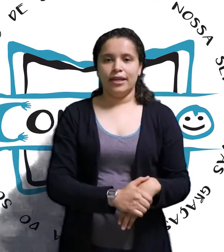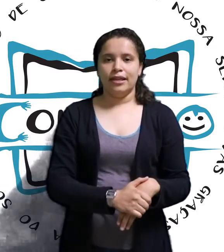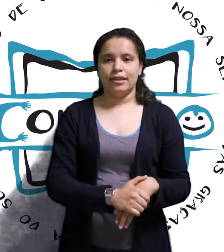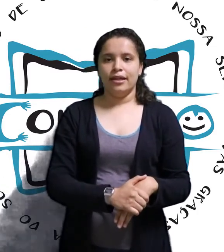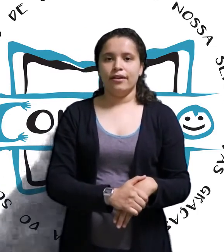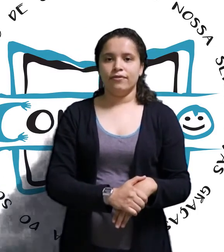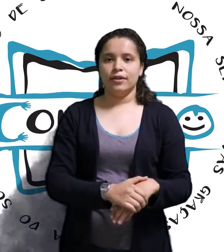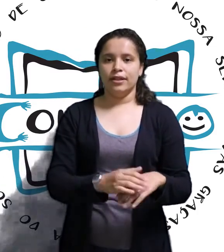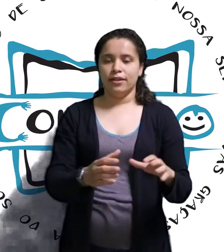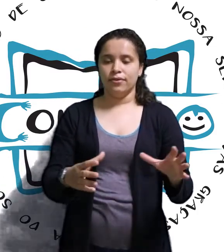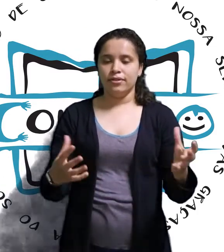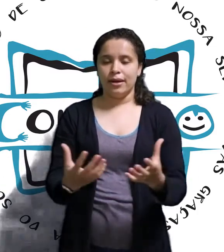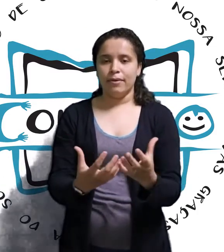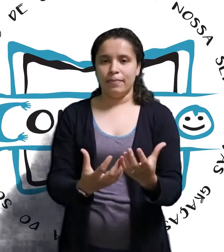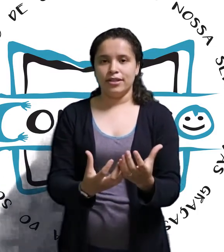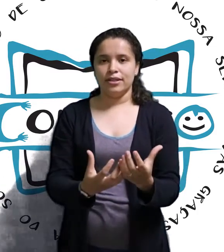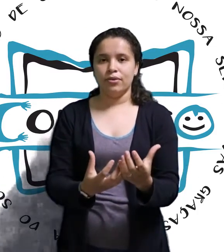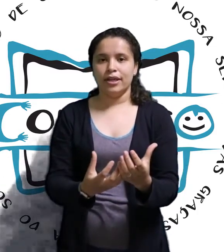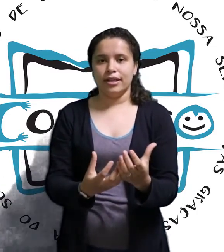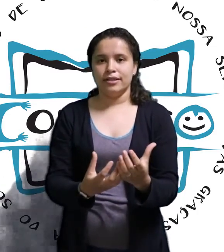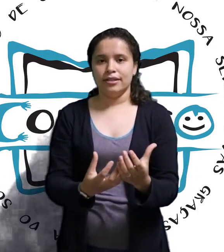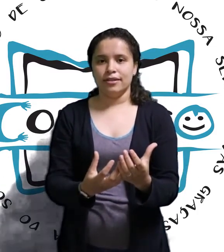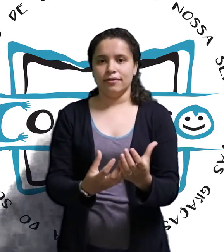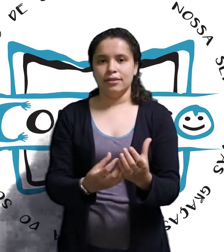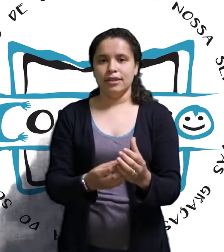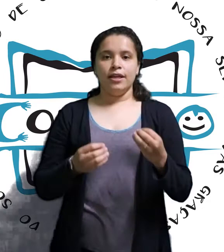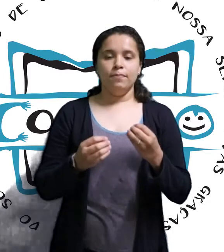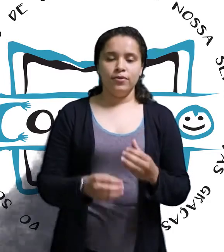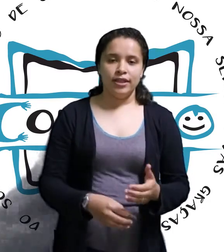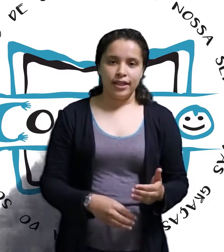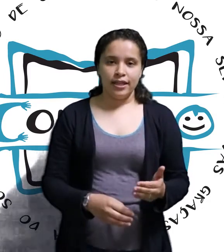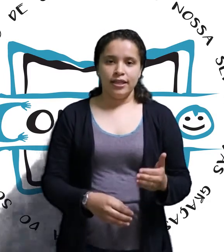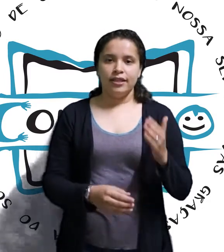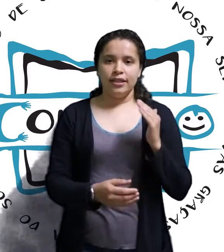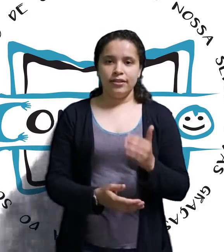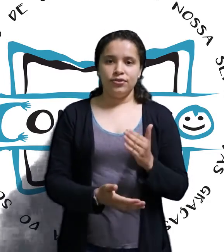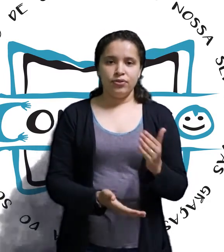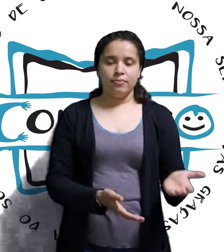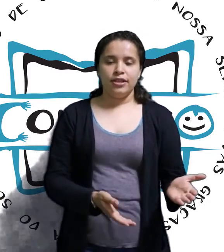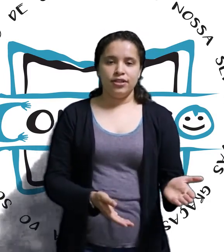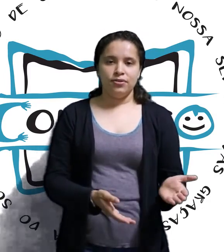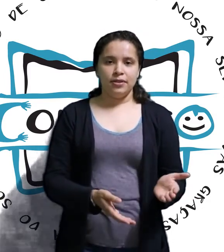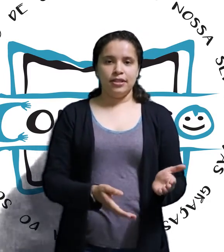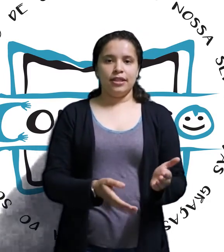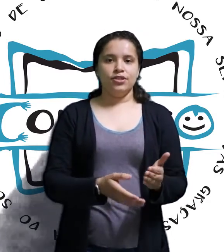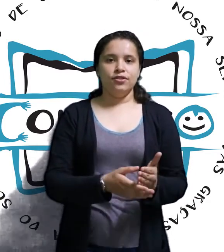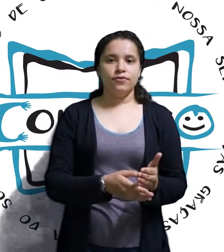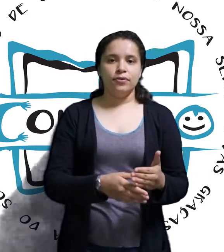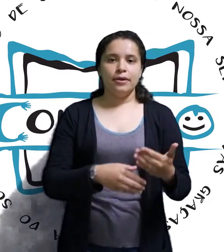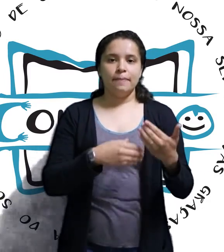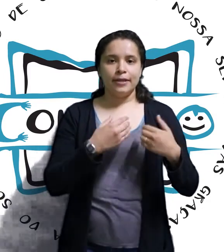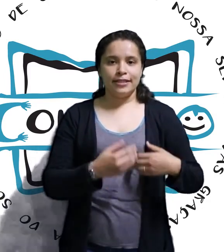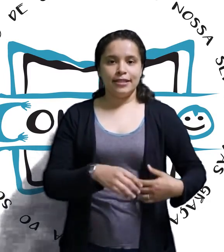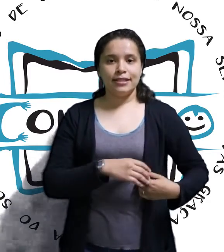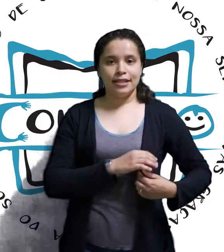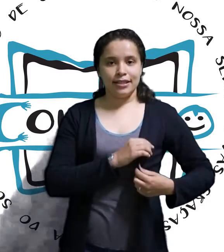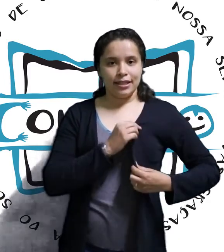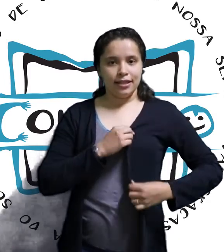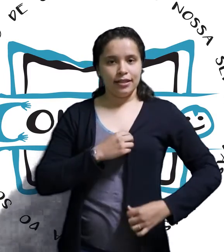aquela tarefa. Então, isso é uma parte da organização. E por que dentro de um ambiente administrativo precisa ter